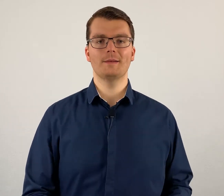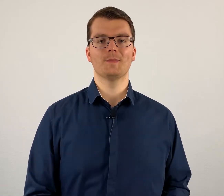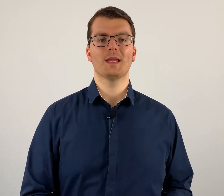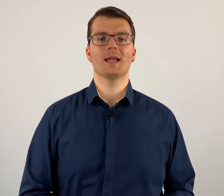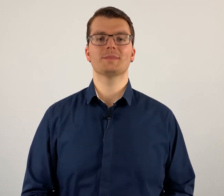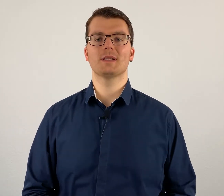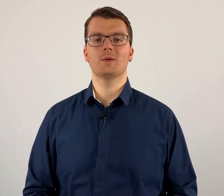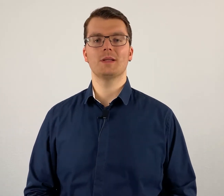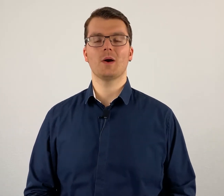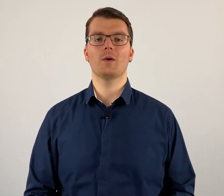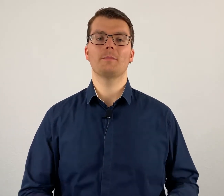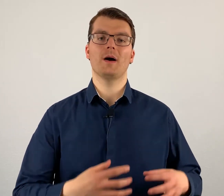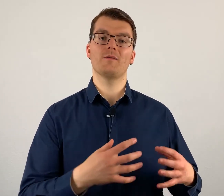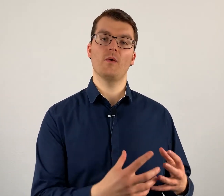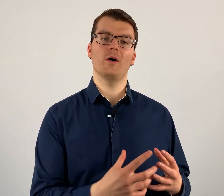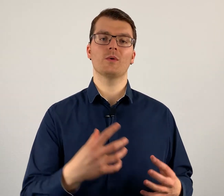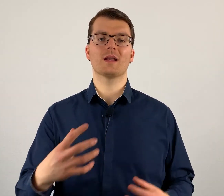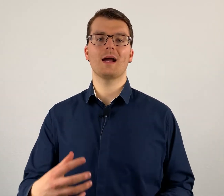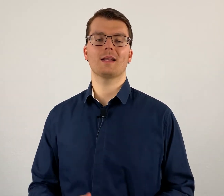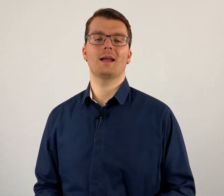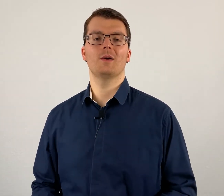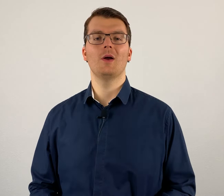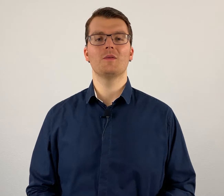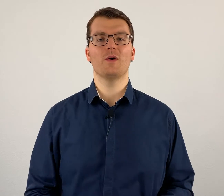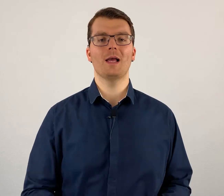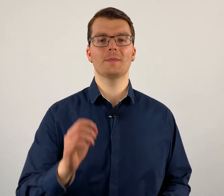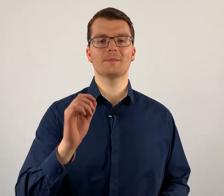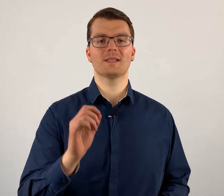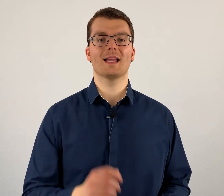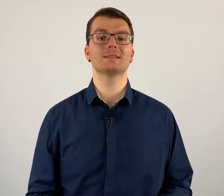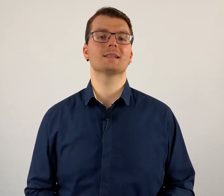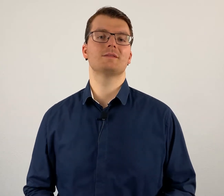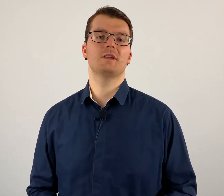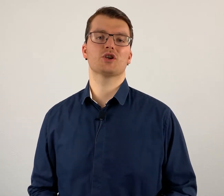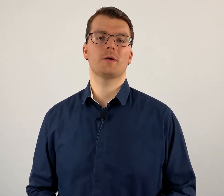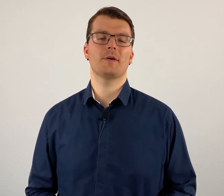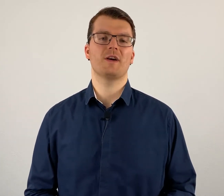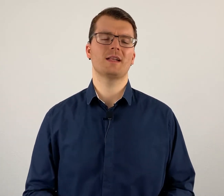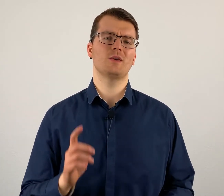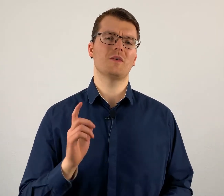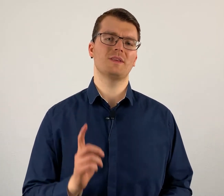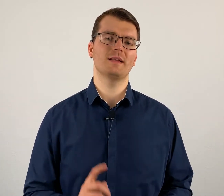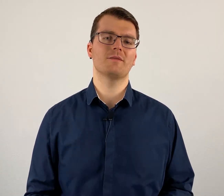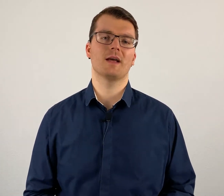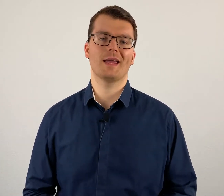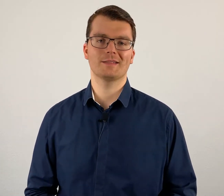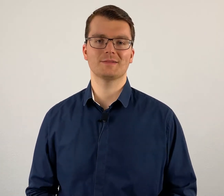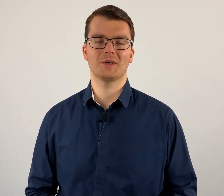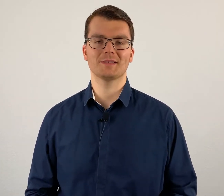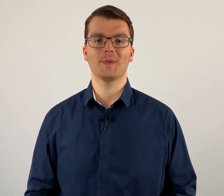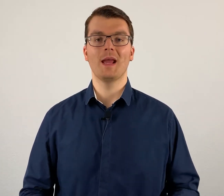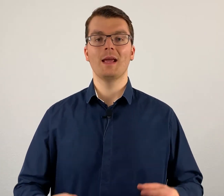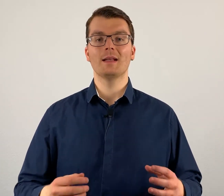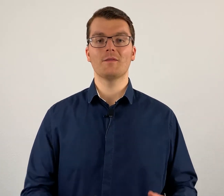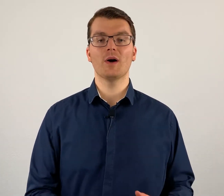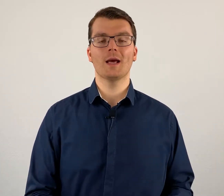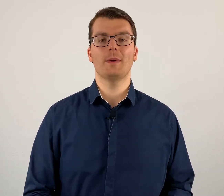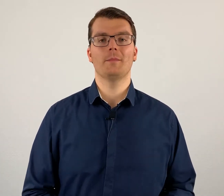da gibt es natürlich auch ein paar Vor und Nachteile und vor allem gibt es da ganz, ganz viele Stolperfallen, die du auf jeden Fall kennen solltest. Der Vorteil beim